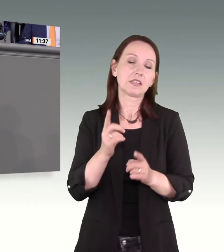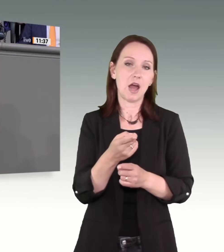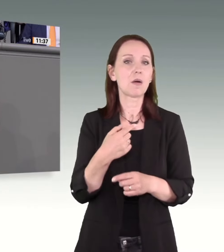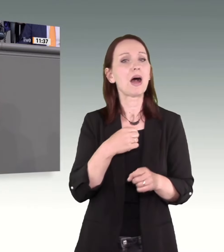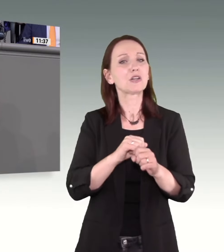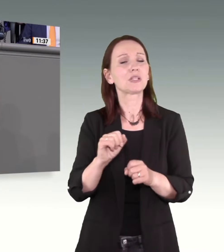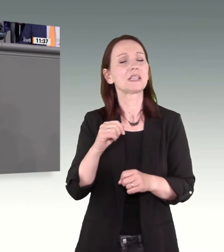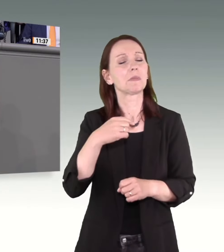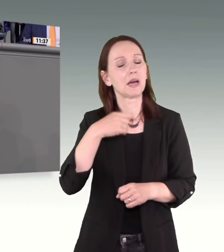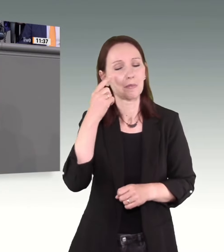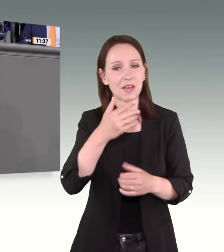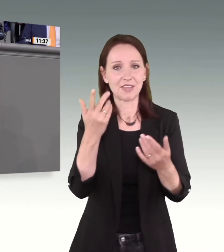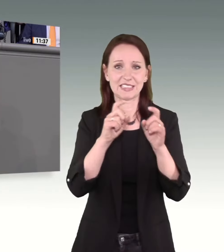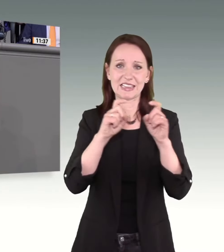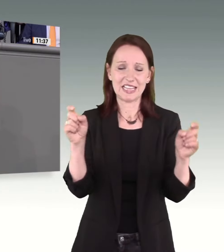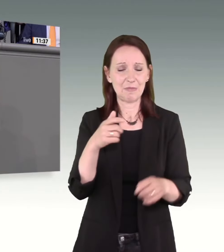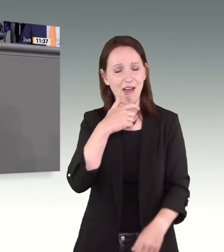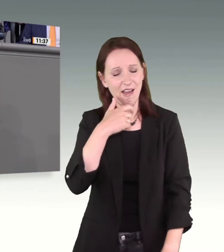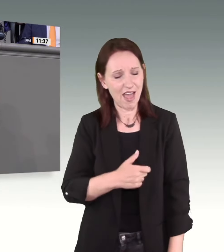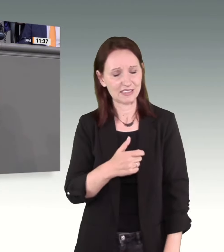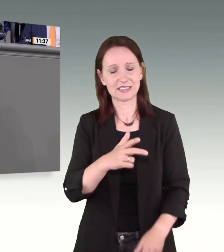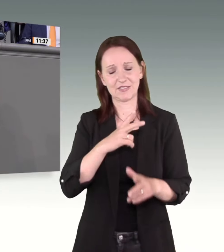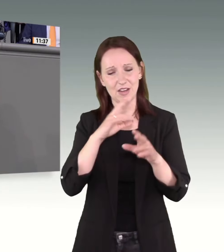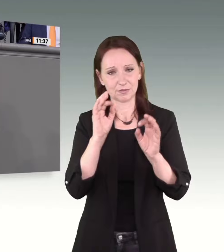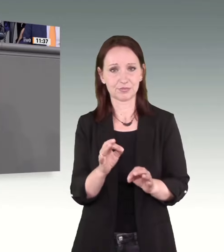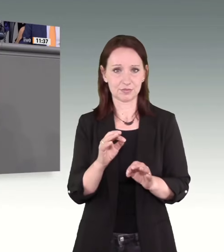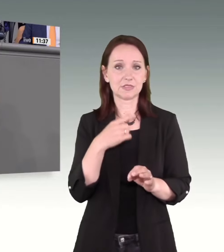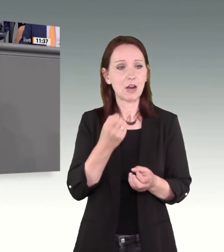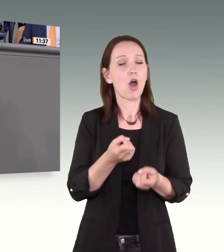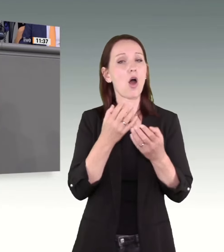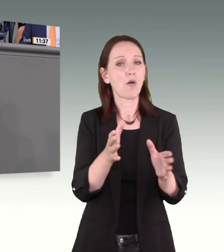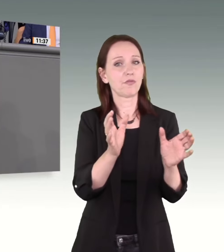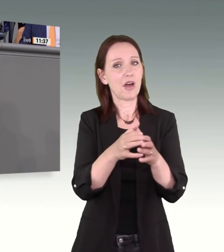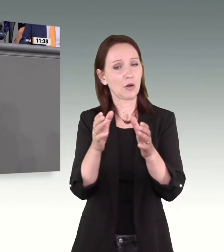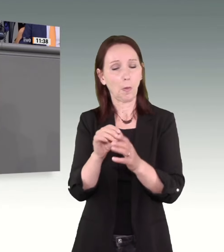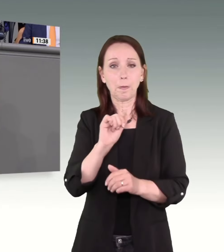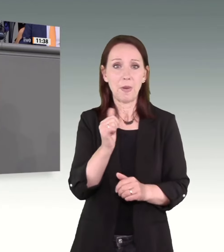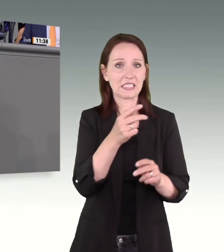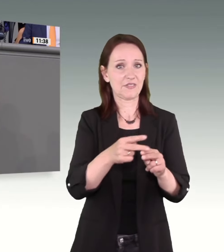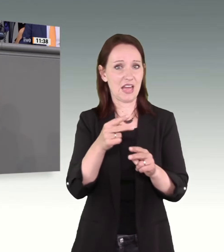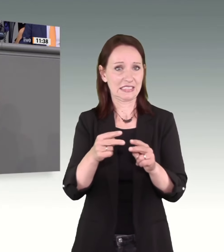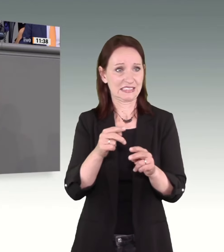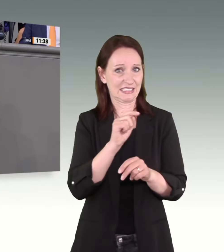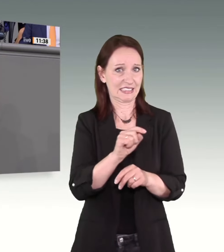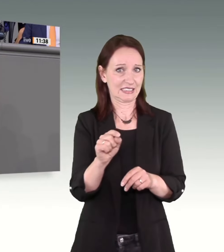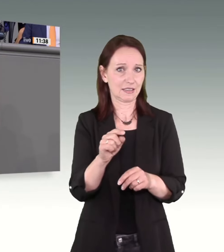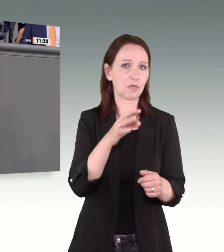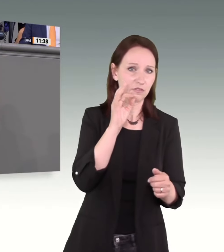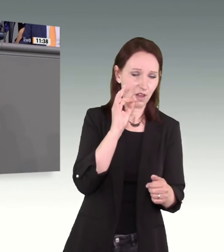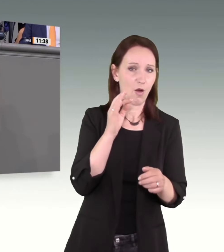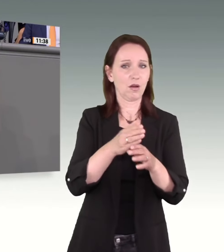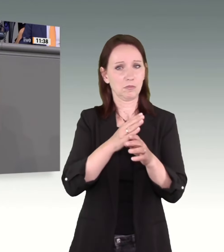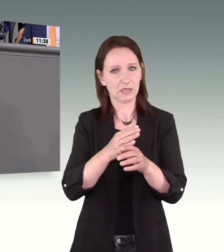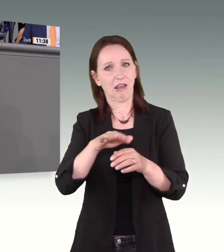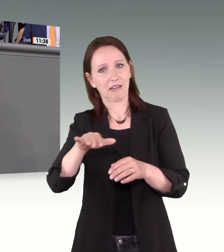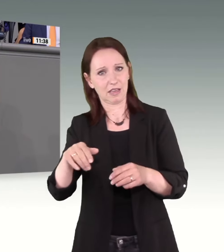Thema ist so ernst, und Sie sprechen die vulnerabelsten Opfergruppen hier an, dass ich dafür werben möchte, dass wir sozusagen über Ihre